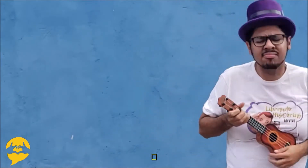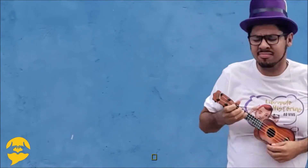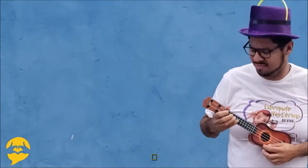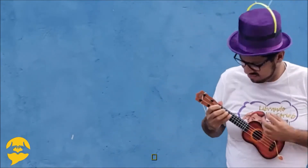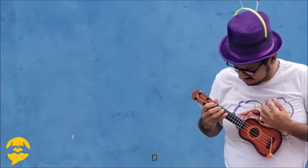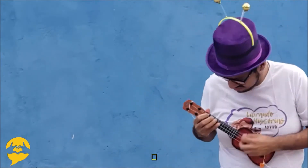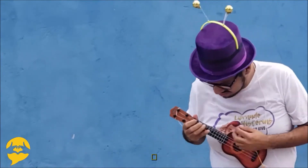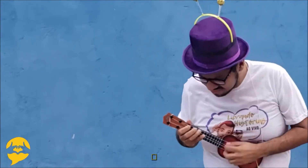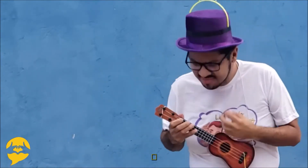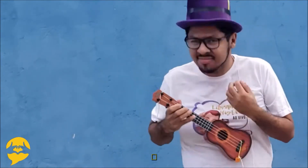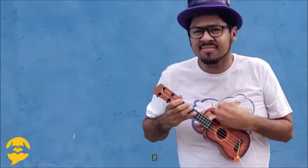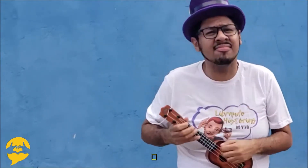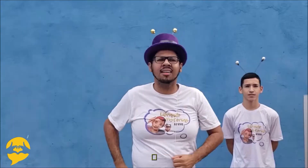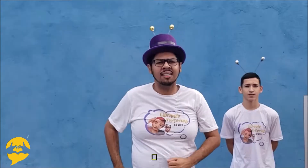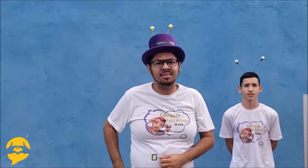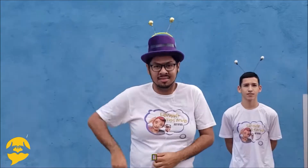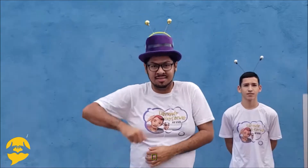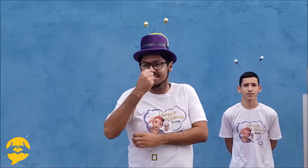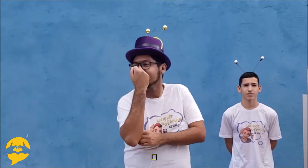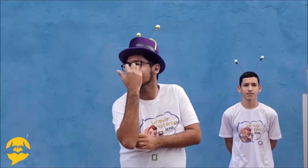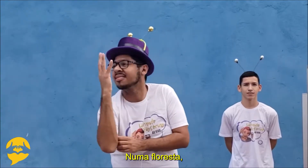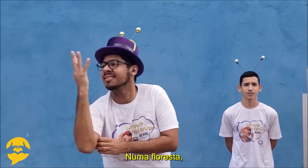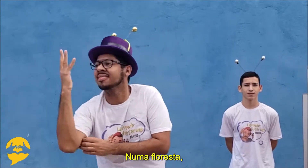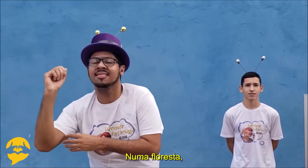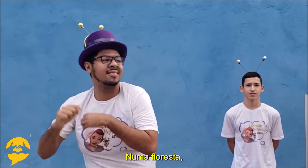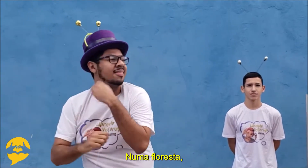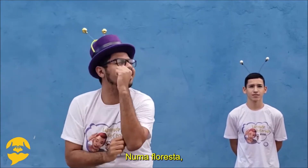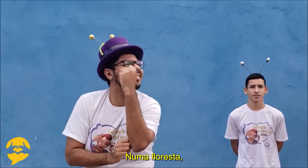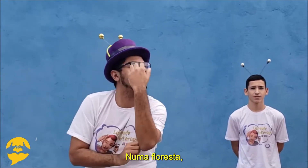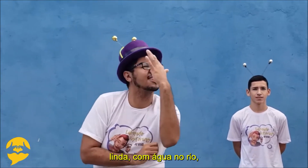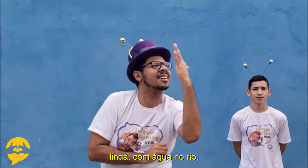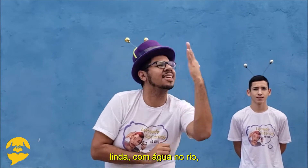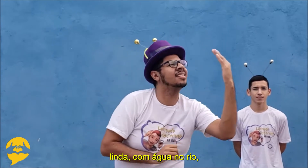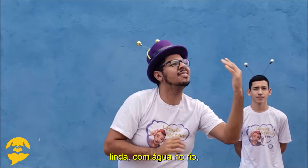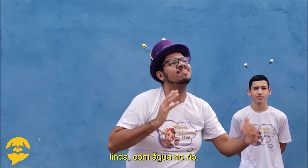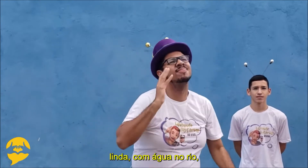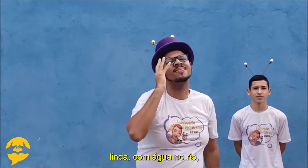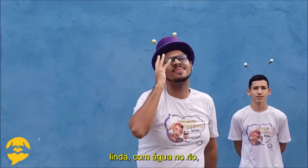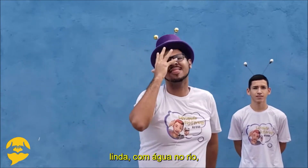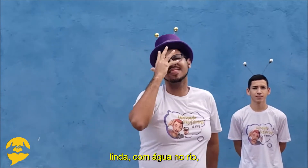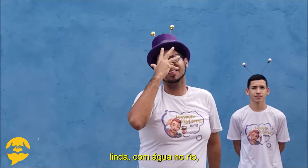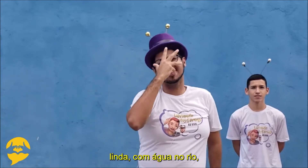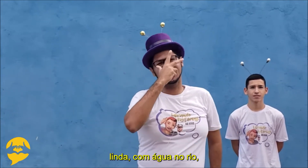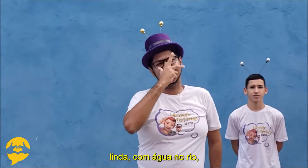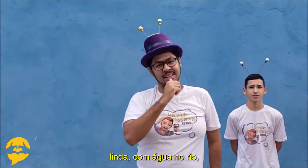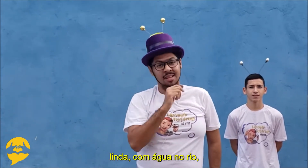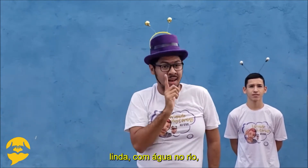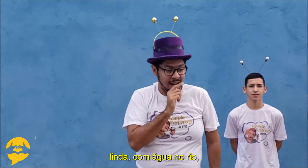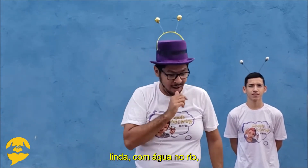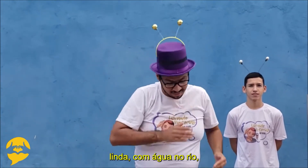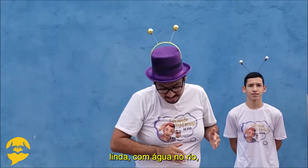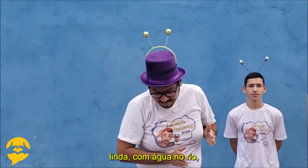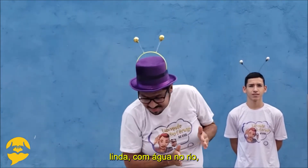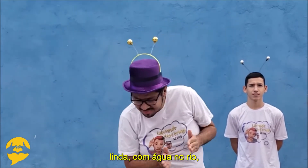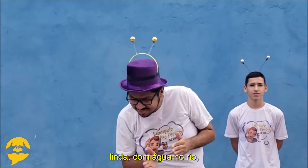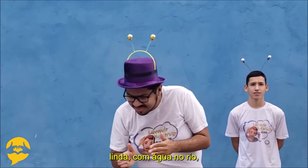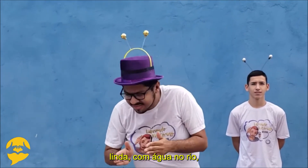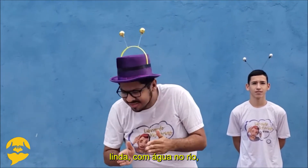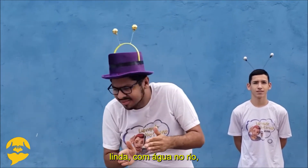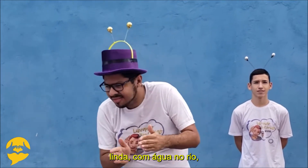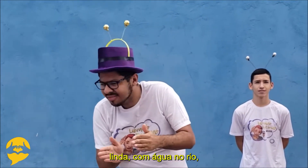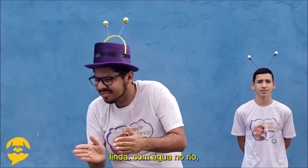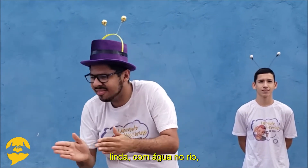roxa e óculos. Toca um violãozinho que está pendurado no ombro. Numa floresta, linda, com